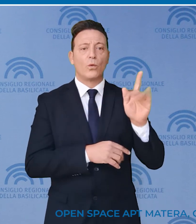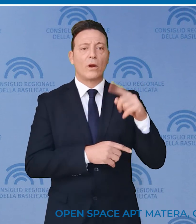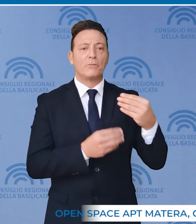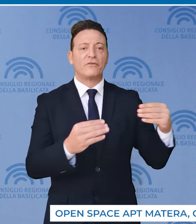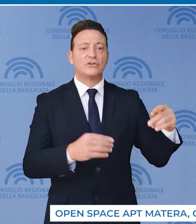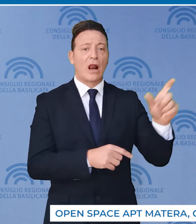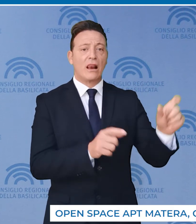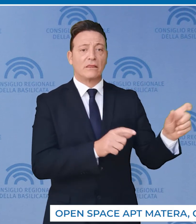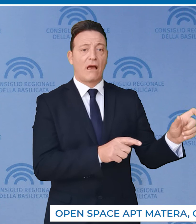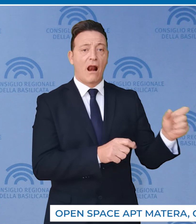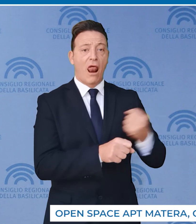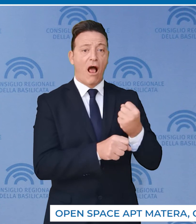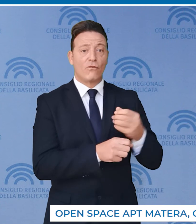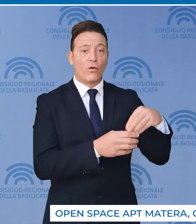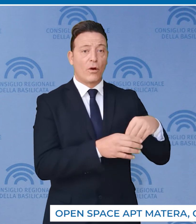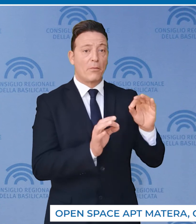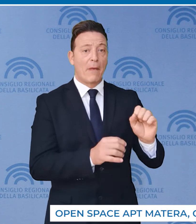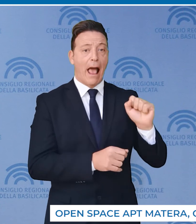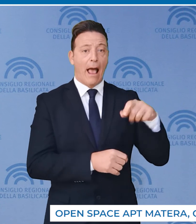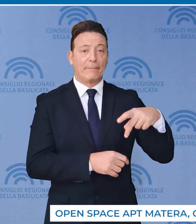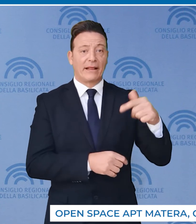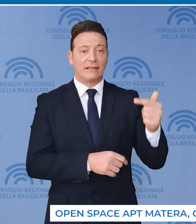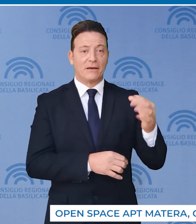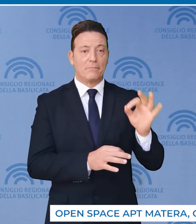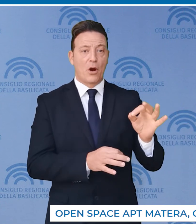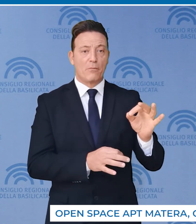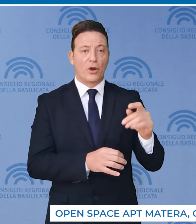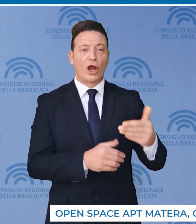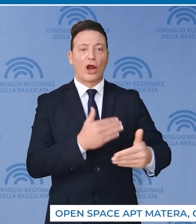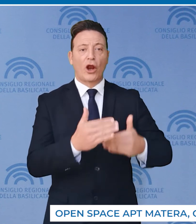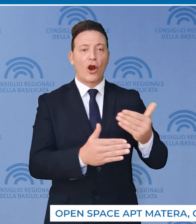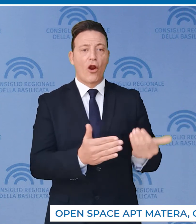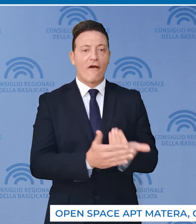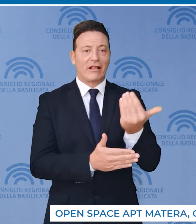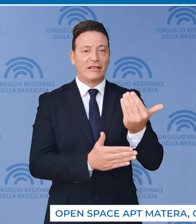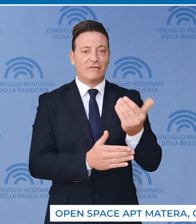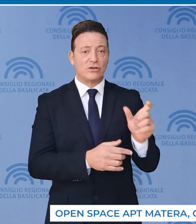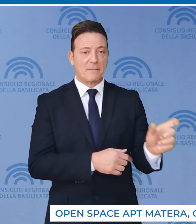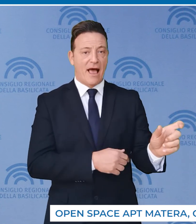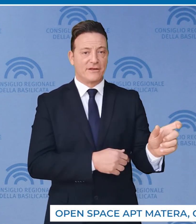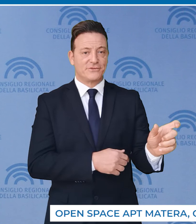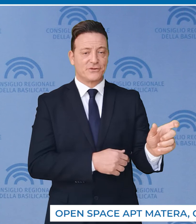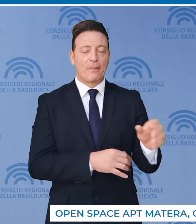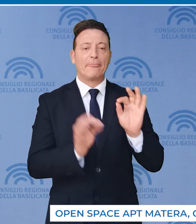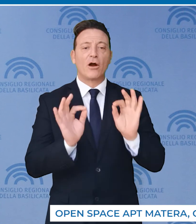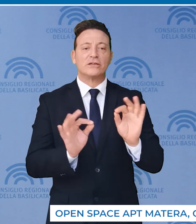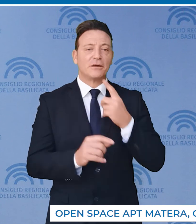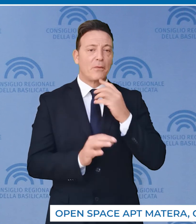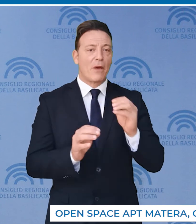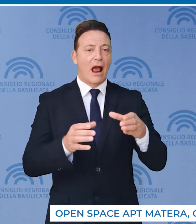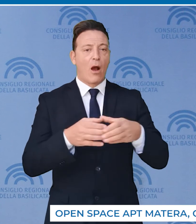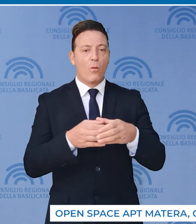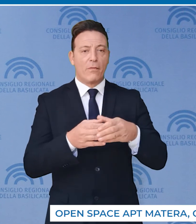professionalità impiegate dall'APT in questo innovativo spazio. Così il